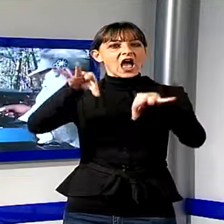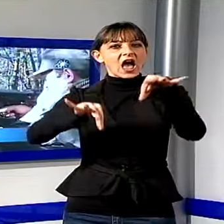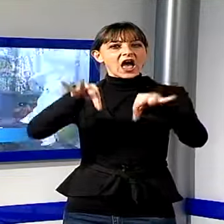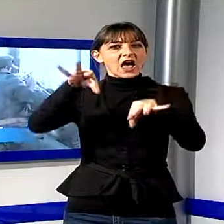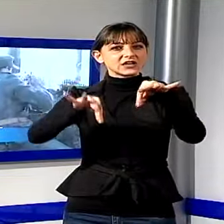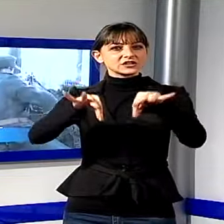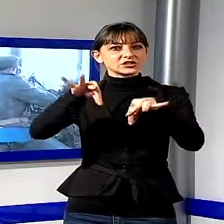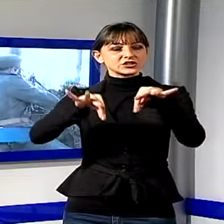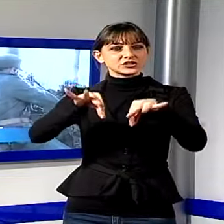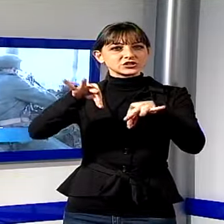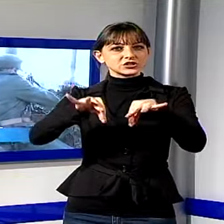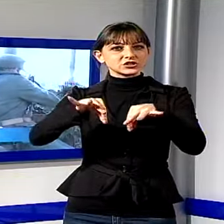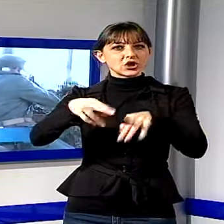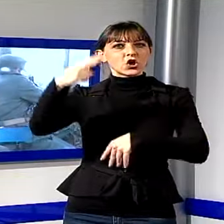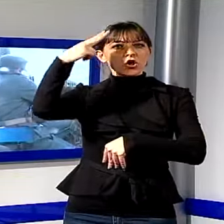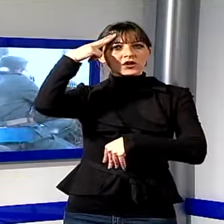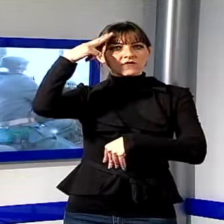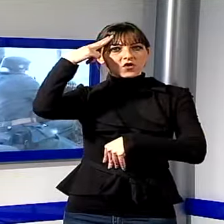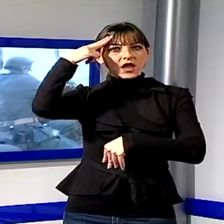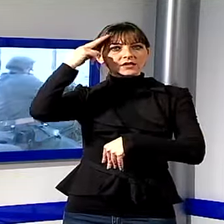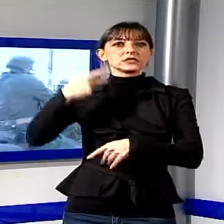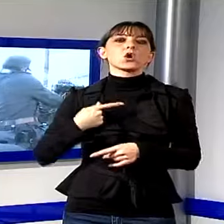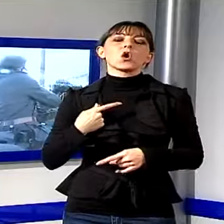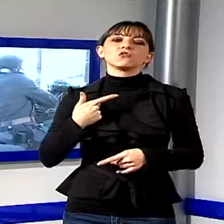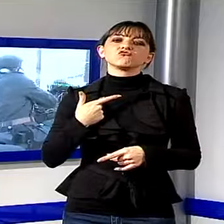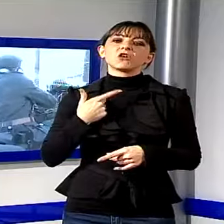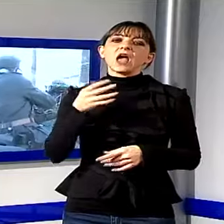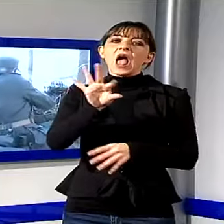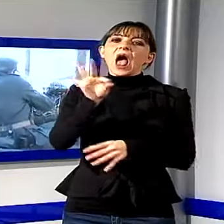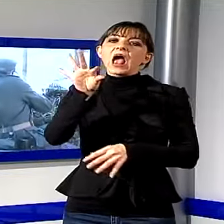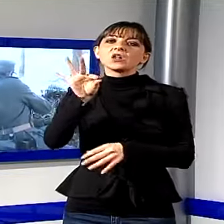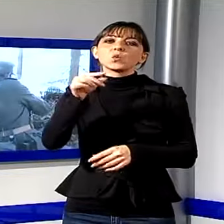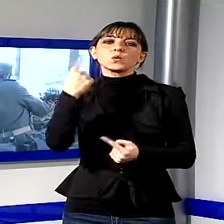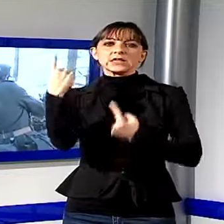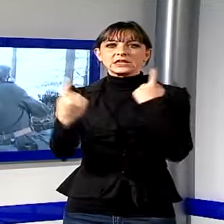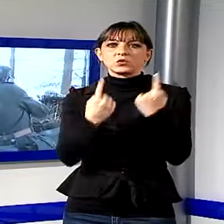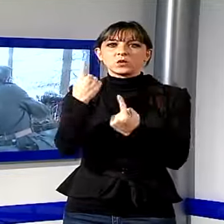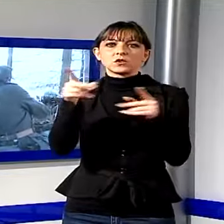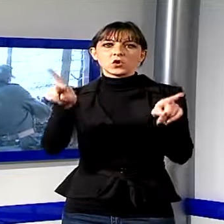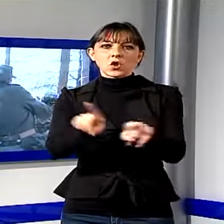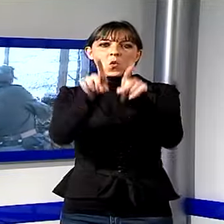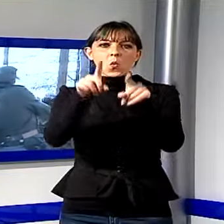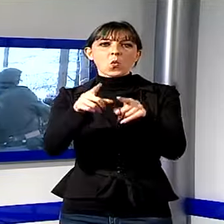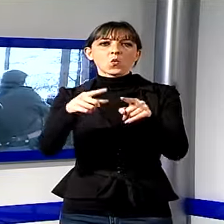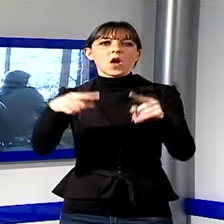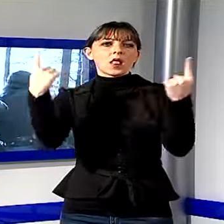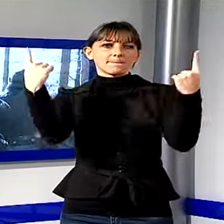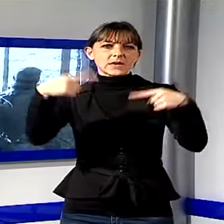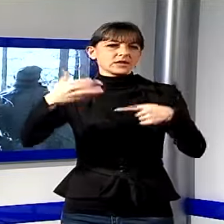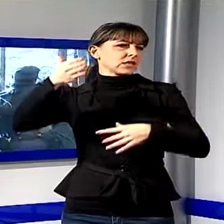sopra il ciocco, infatti, sono state ricreate alcune scene della battaglia che i brasiliani della FEB ingaggiarono con i soldati tedeschi